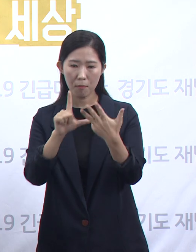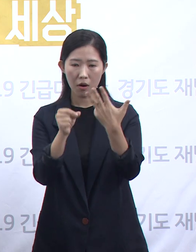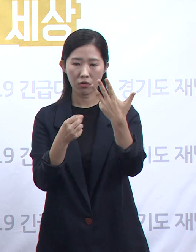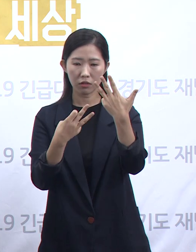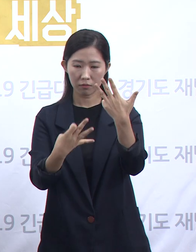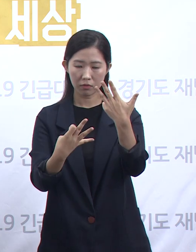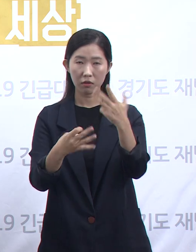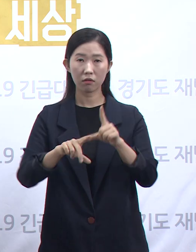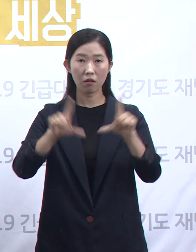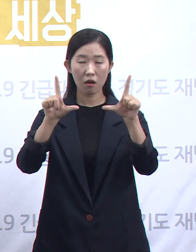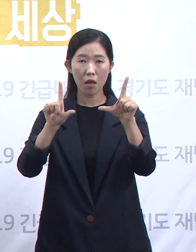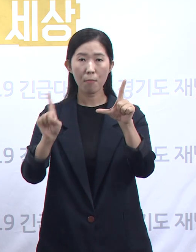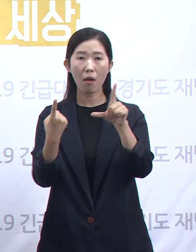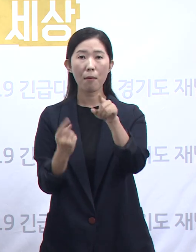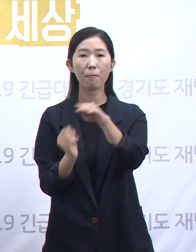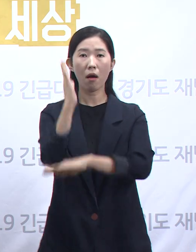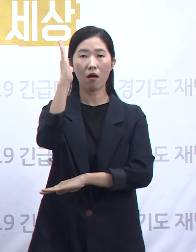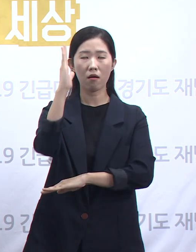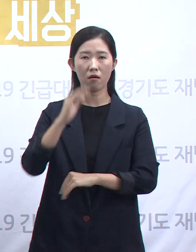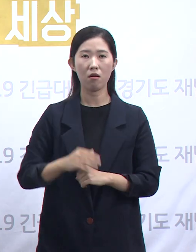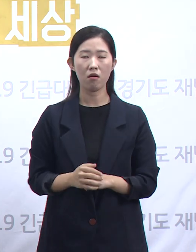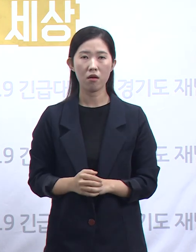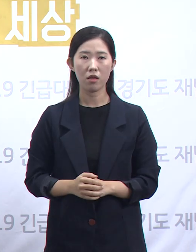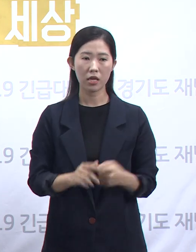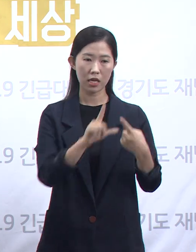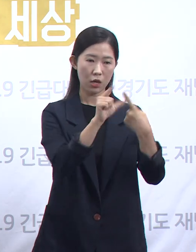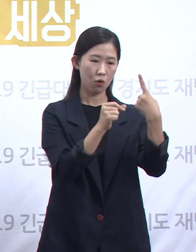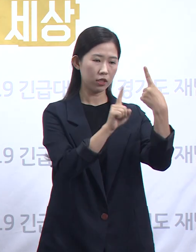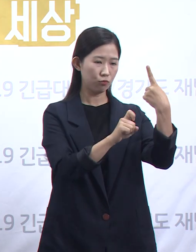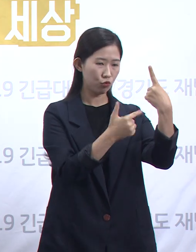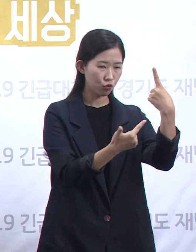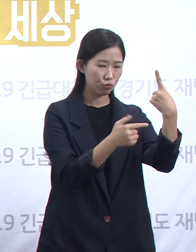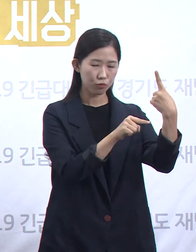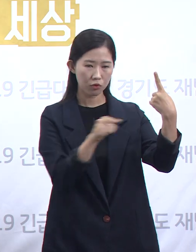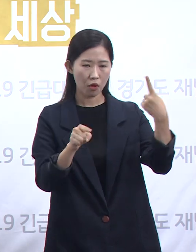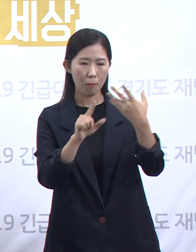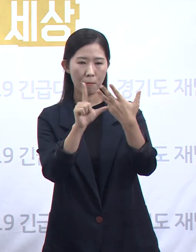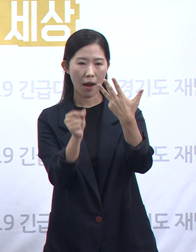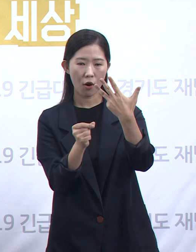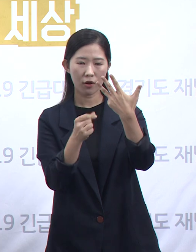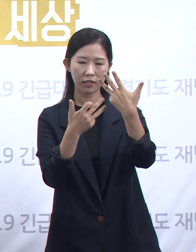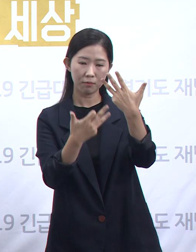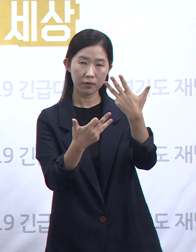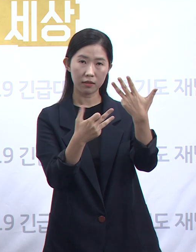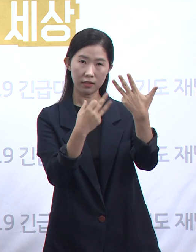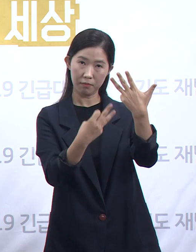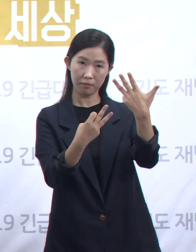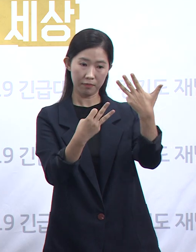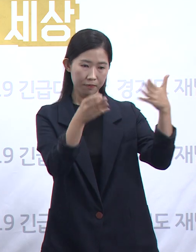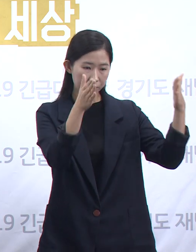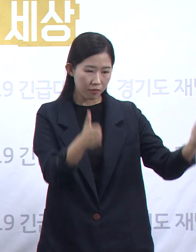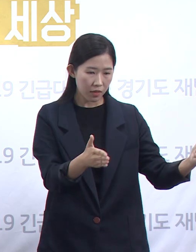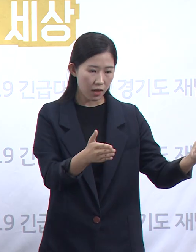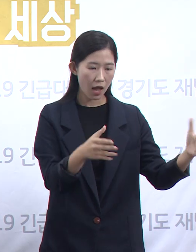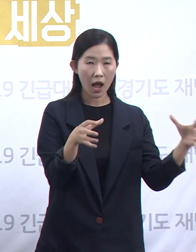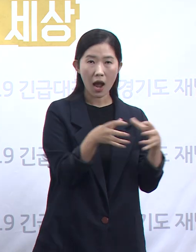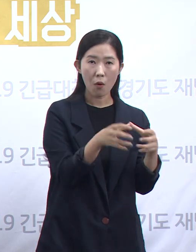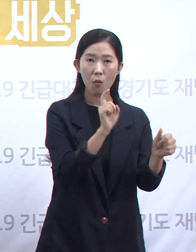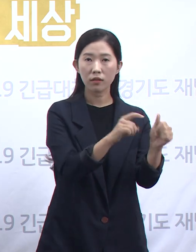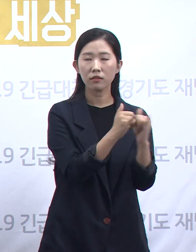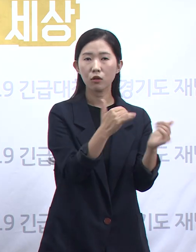확진자가 발견된 1월 16일부터 8월 13일까지 총 1,729명이 확진을 받았고,